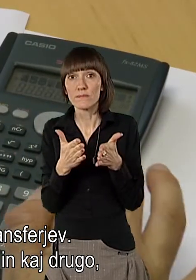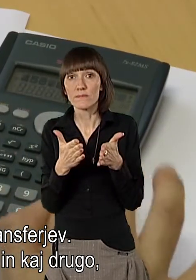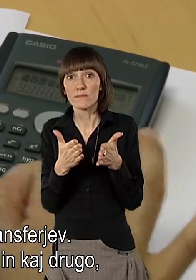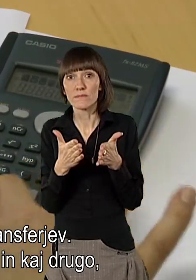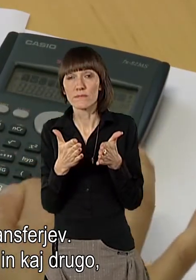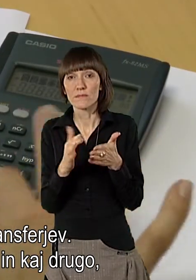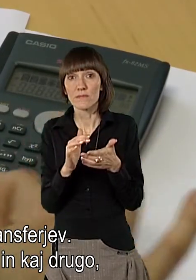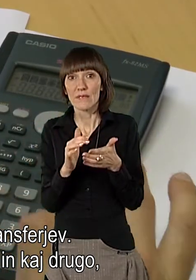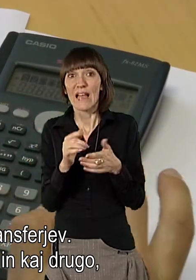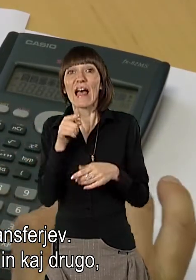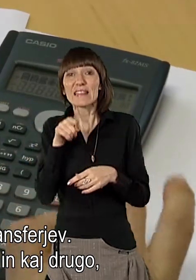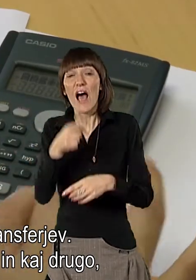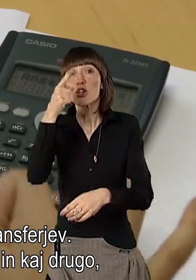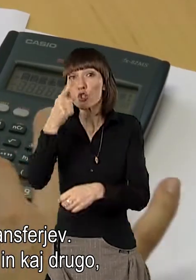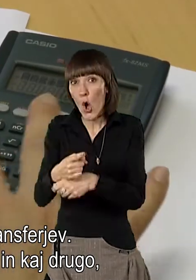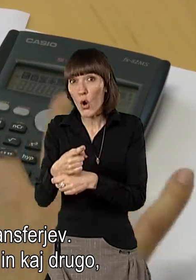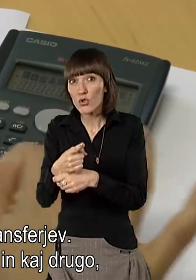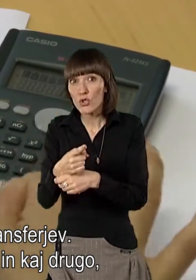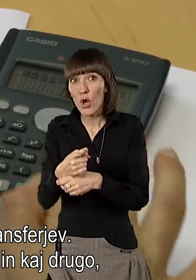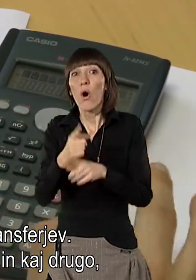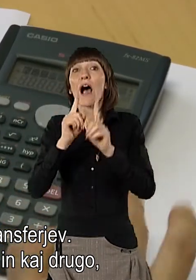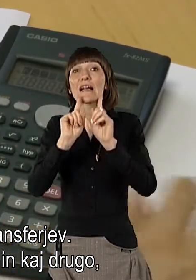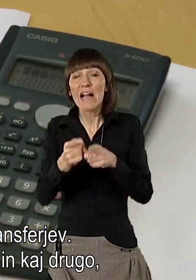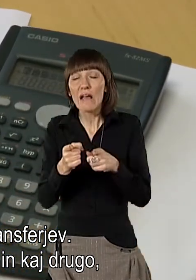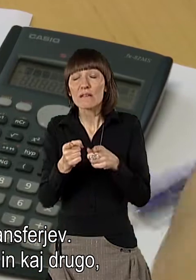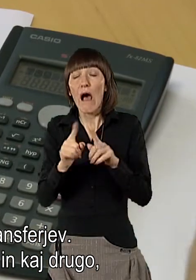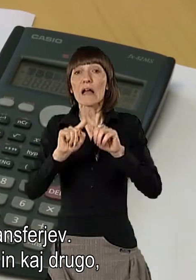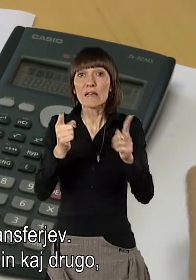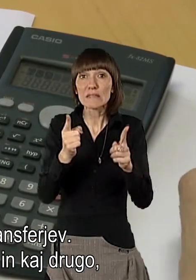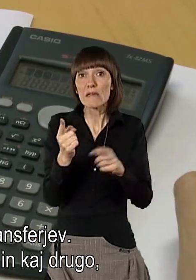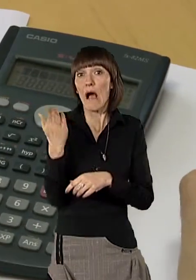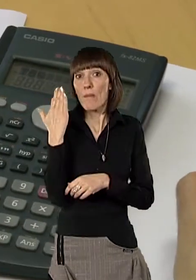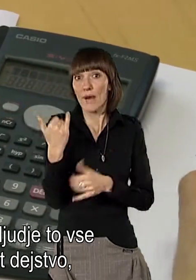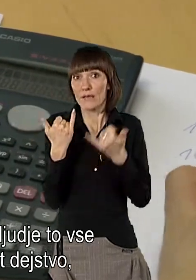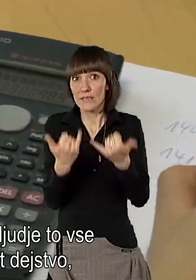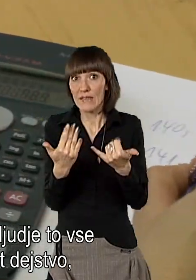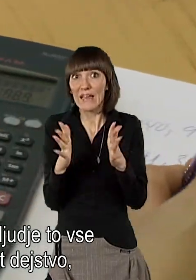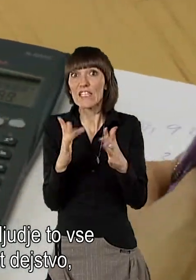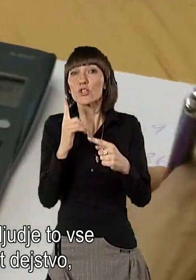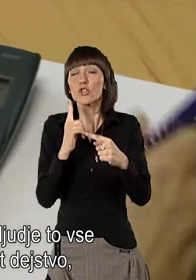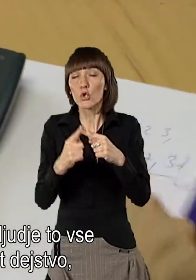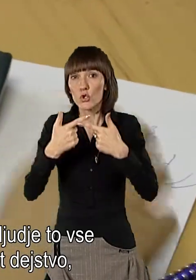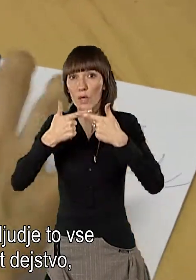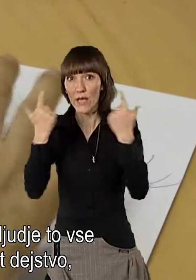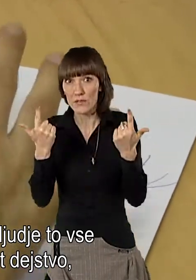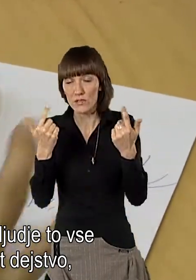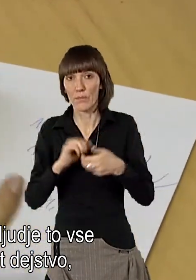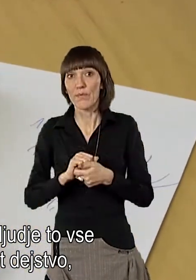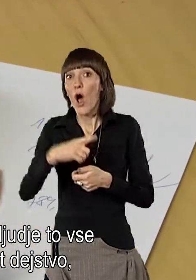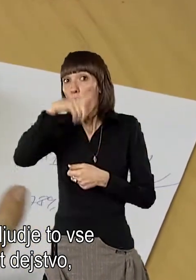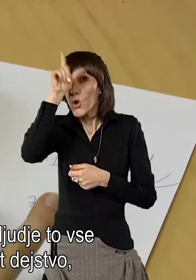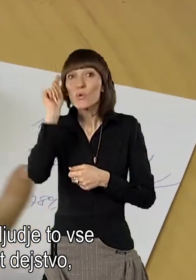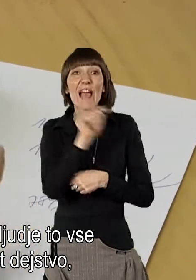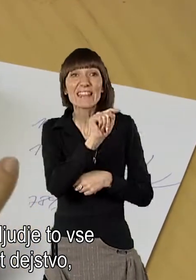določitev, kaj je eno naredil, pa kaj je drugo, ni prave ločnice, ker